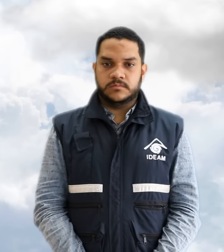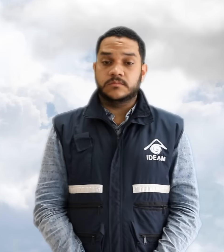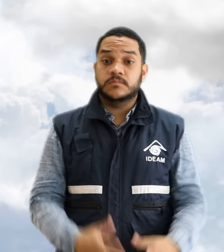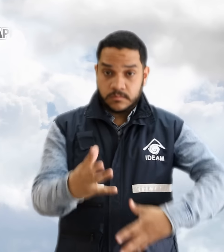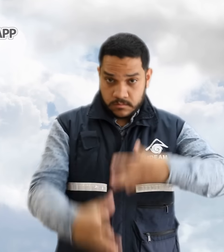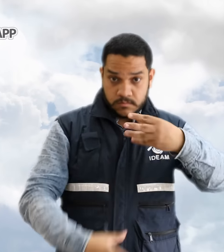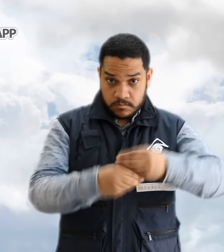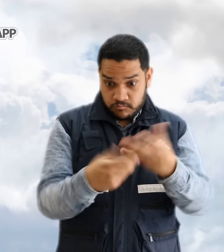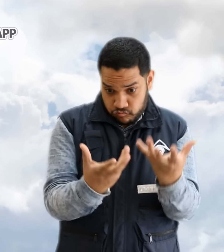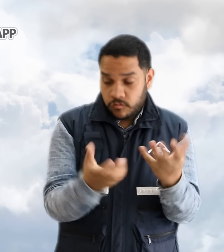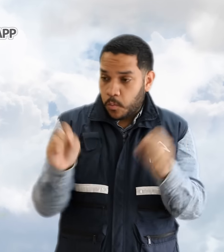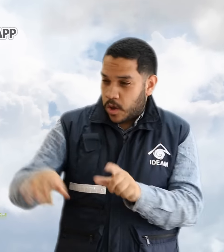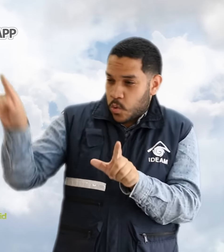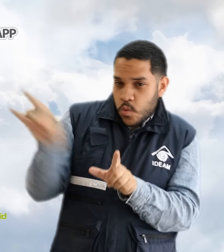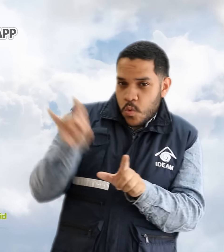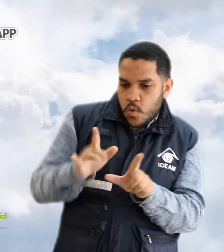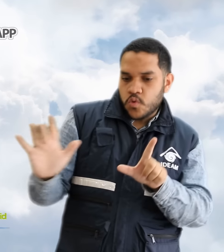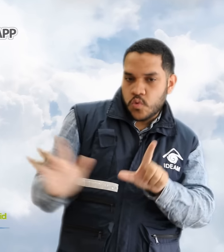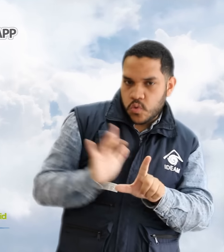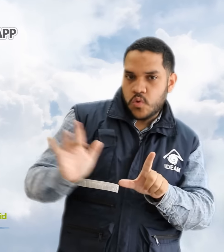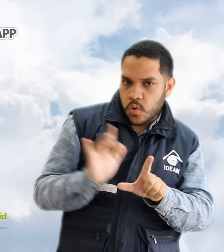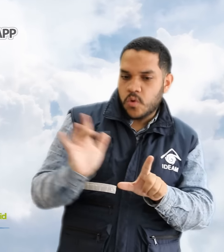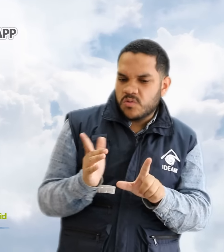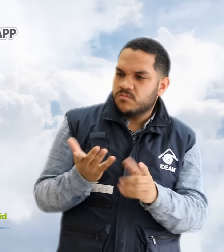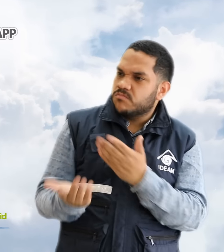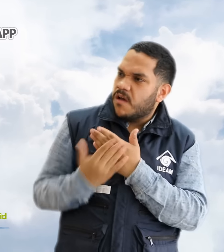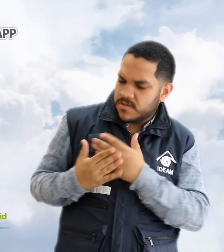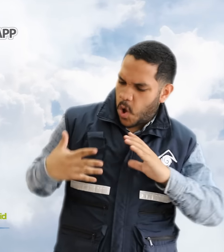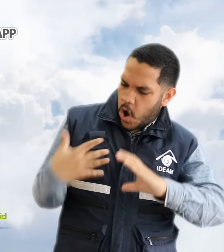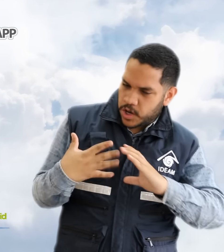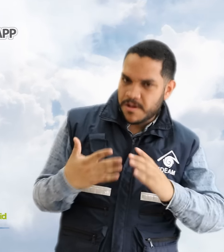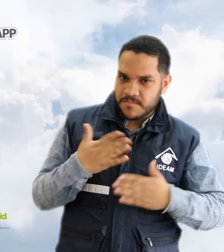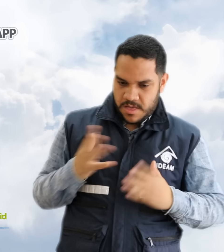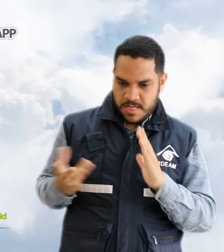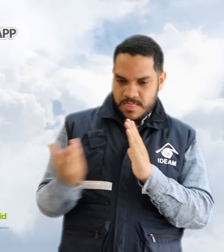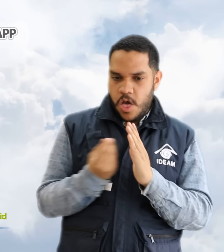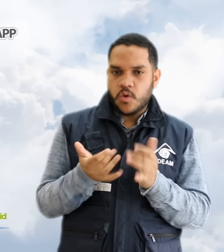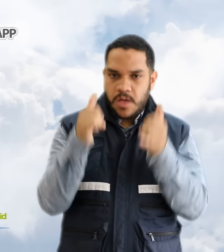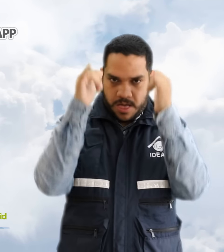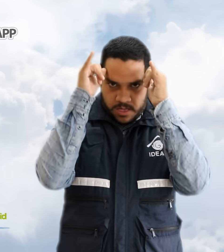Adicionalmente te invitamos a descargar nuestra aplicación Mi Prenóstico disponibles para dispositivos móviles iPhone y Android.